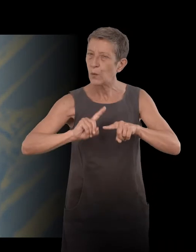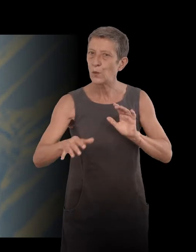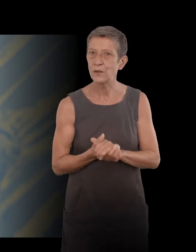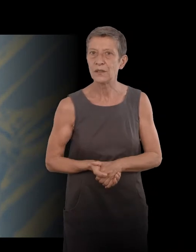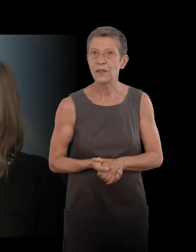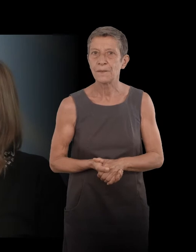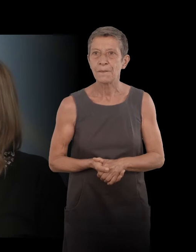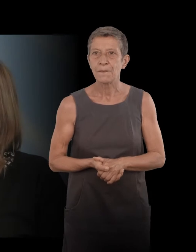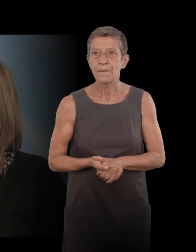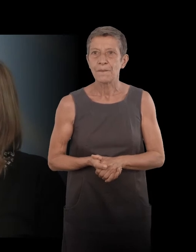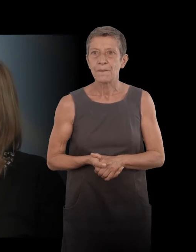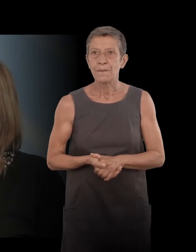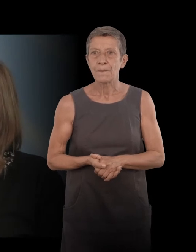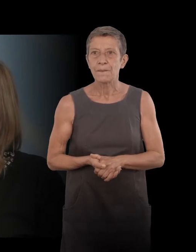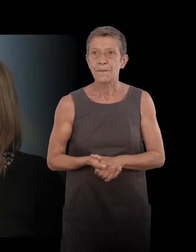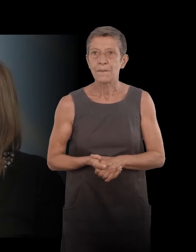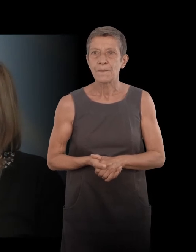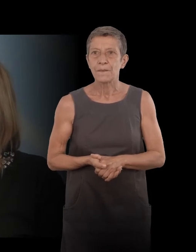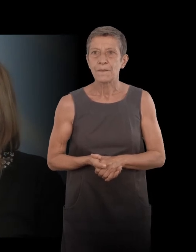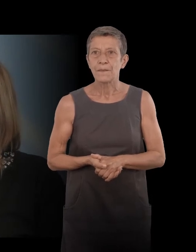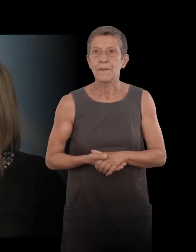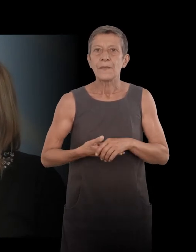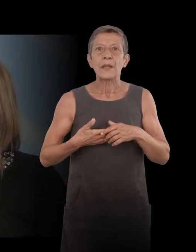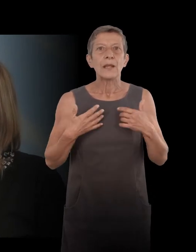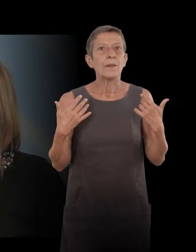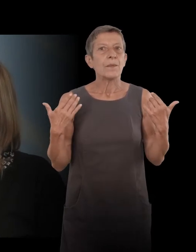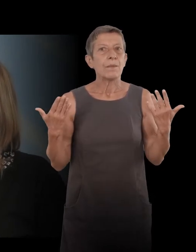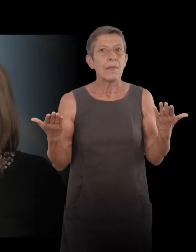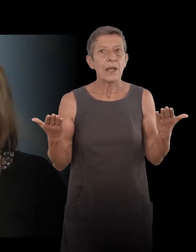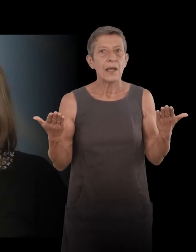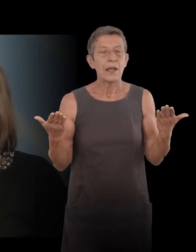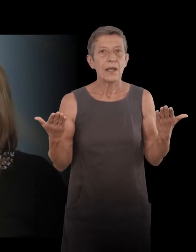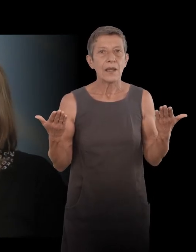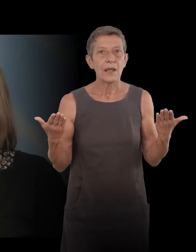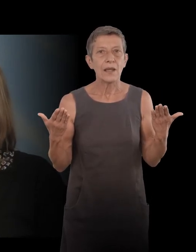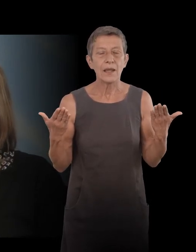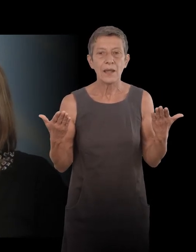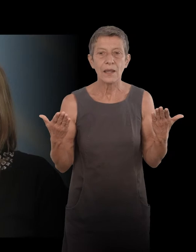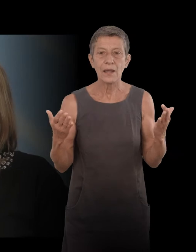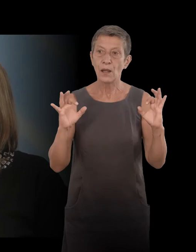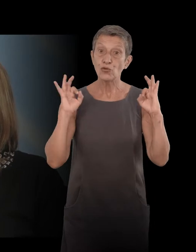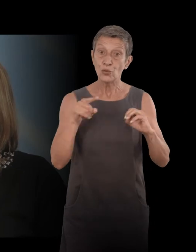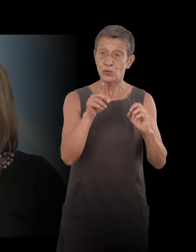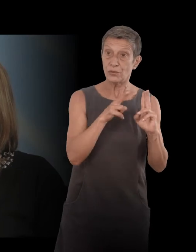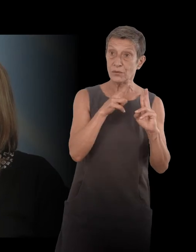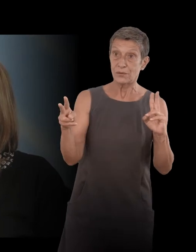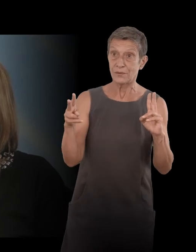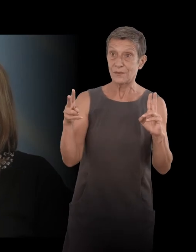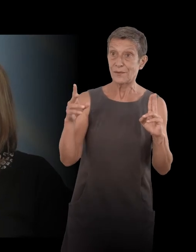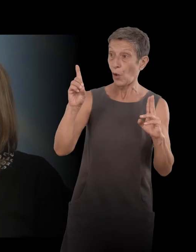Et c ce que vous avez pensé quand il était en face à Marguerite Duras ? Alors oui... Que là, il y avait quelque chose qui